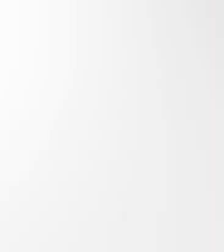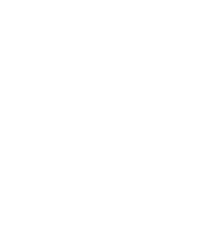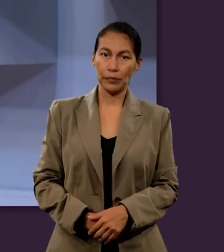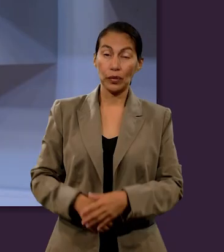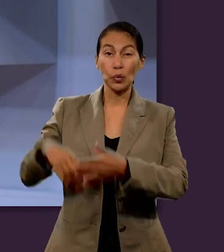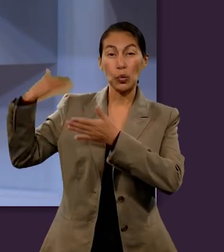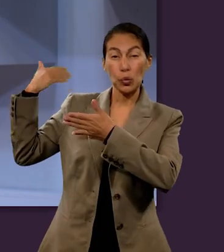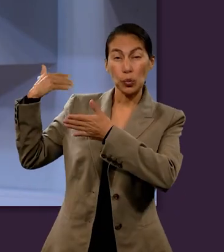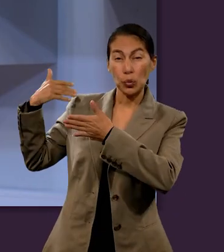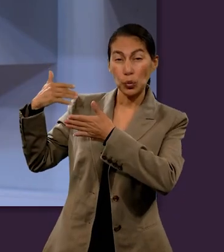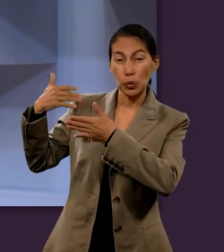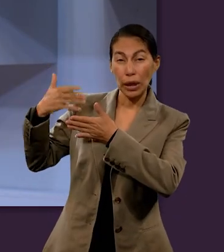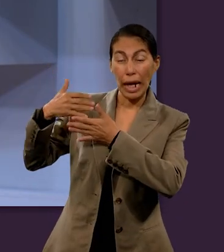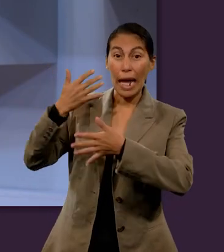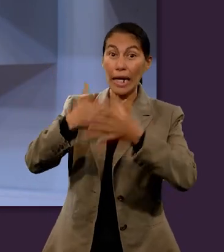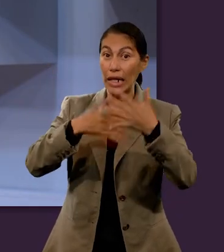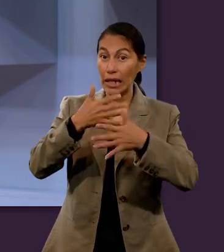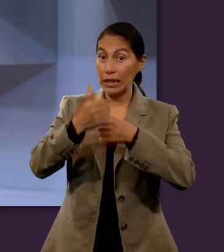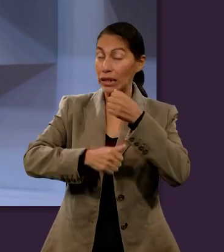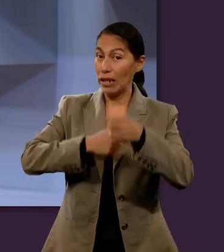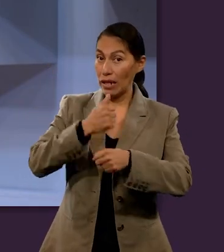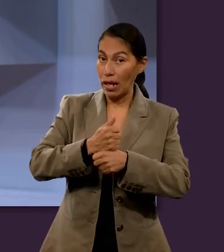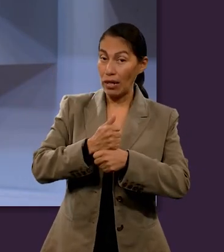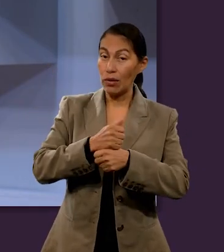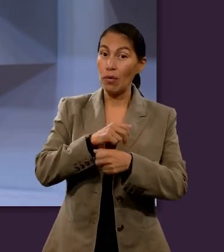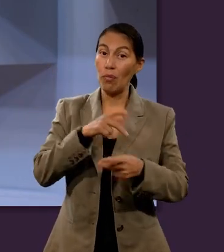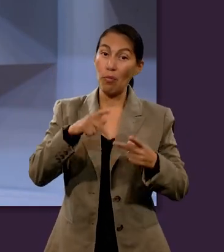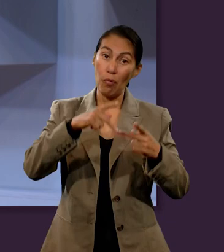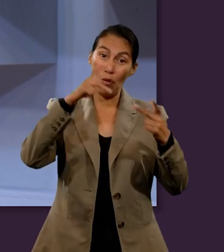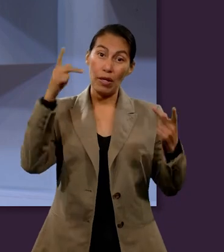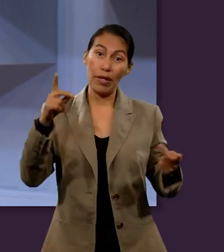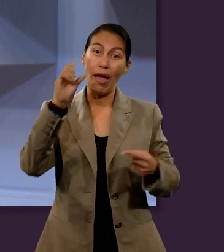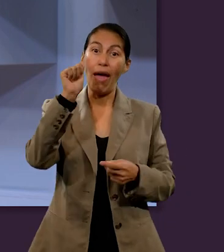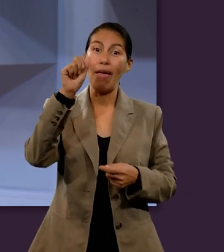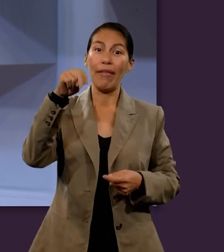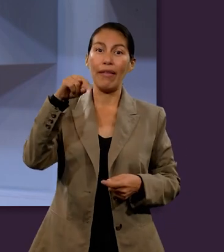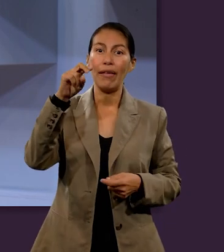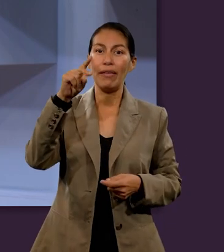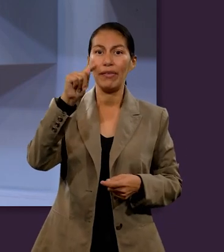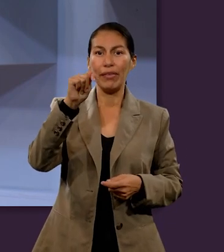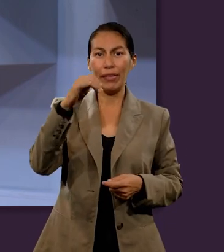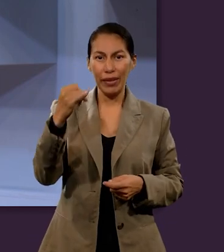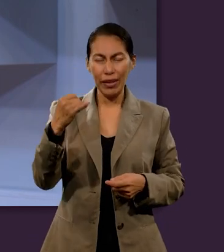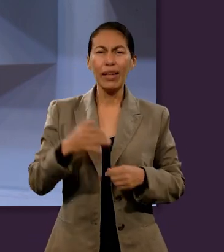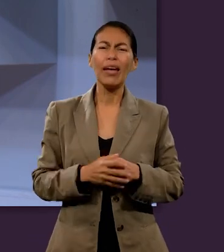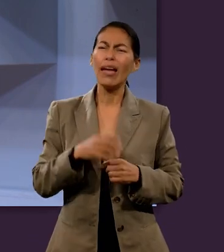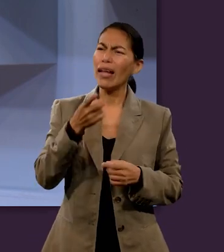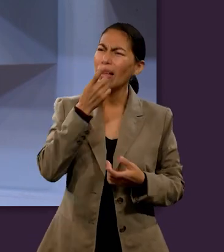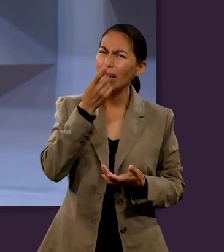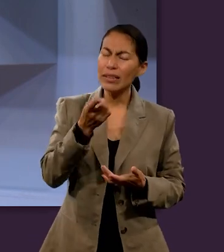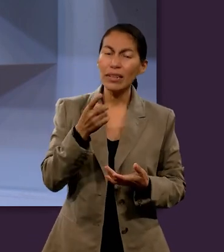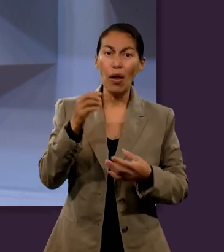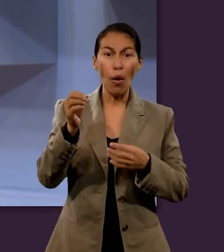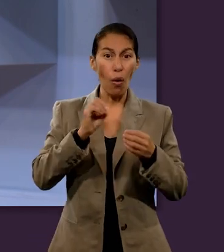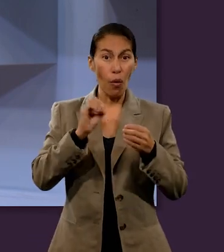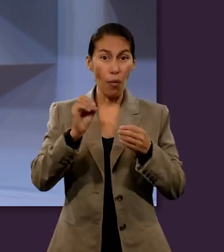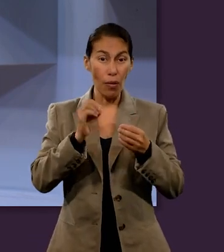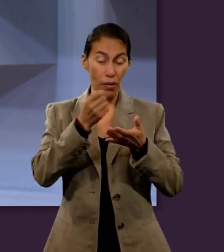A lo largo de 15 largos años, el poeta italiano Dante Alighieri escribió la que es sin duda alguna su obra más